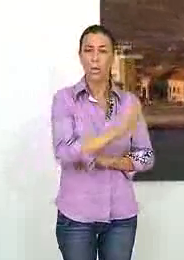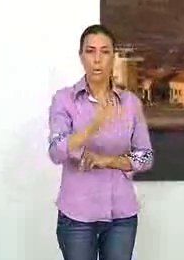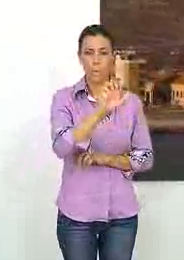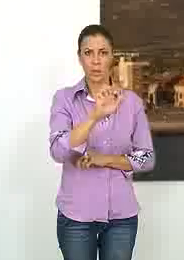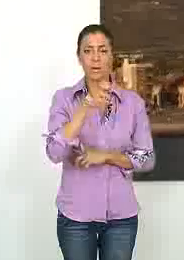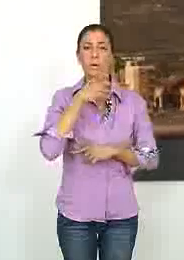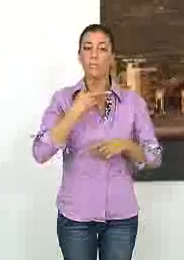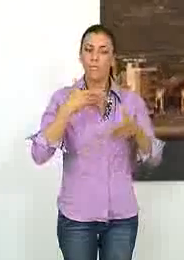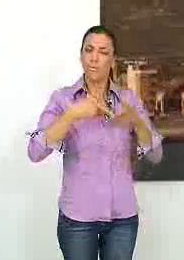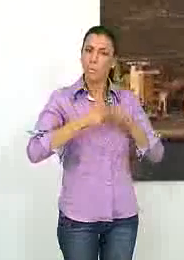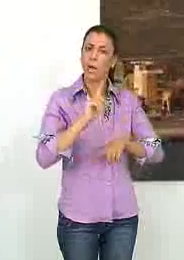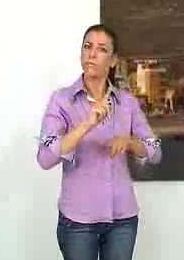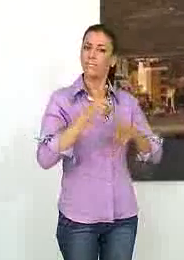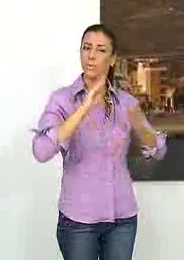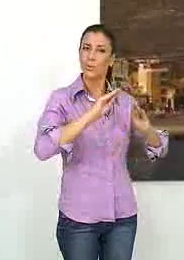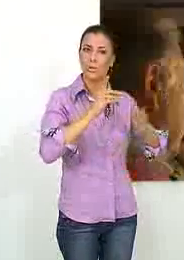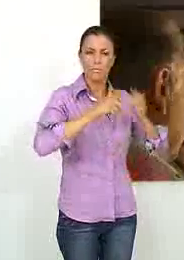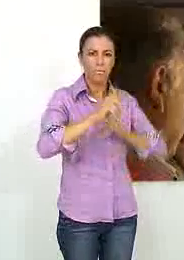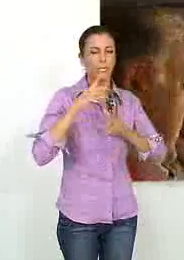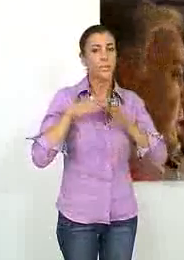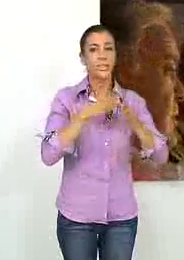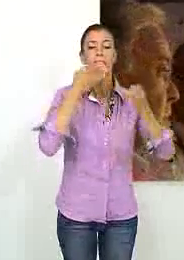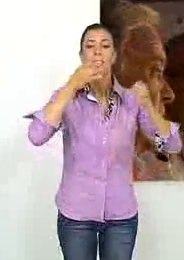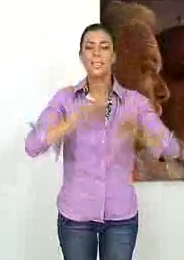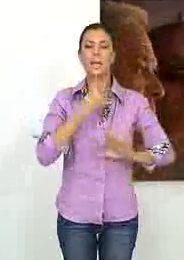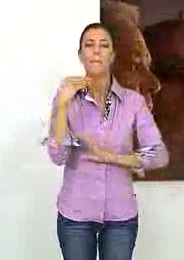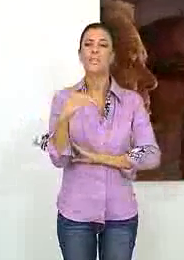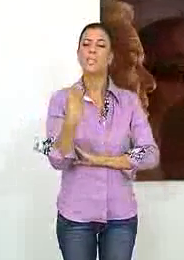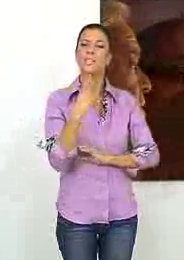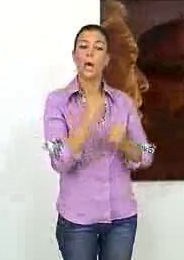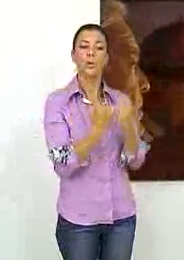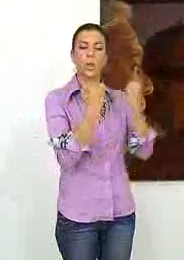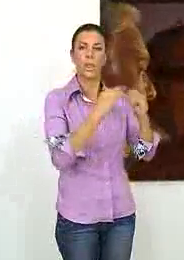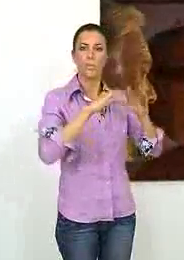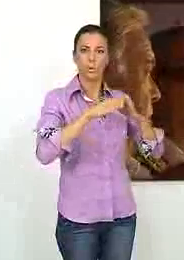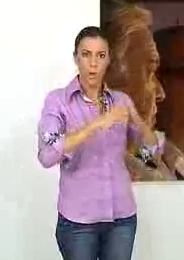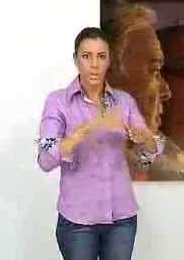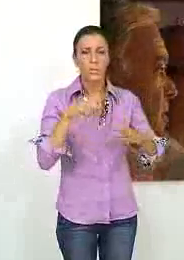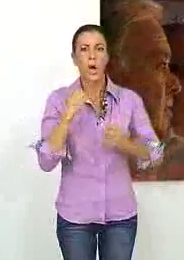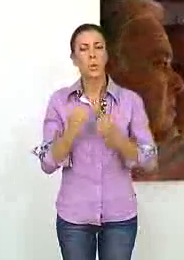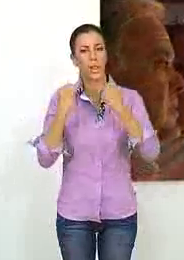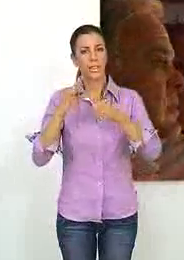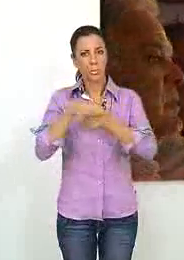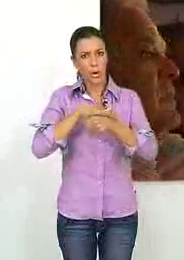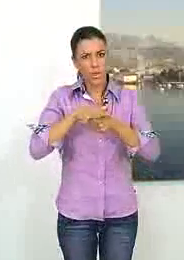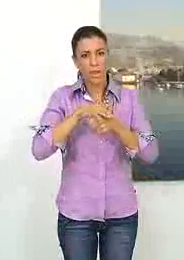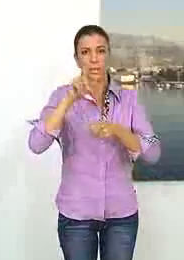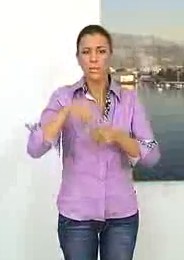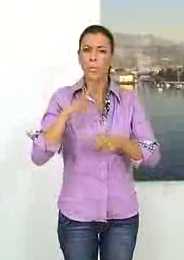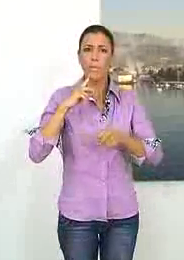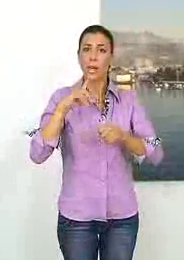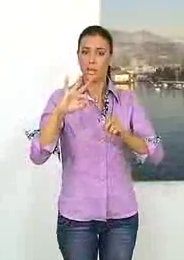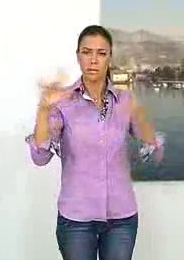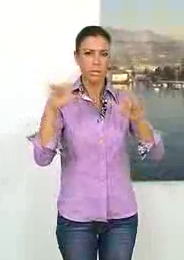inaugural en el que viajaron junto al propietario de la naviera, el presidente de la autoridad portuaria de Motril, autoridades provinciales y medios de